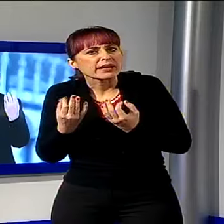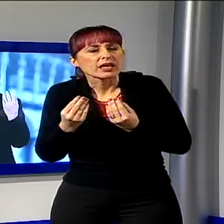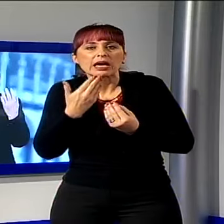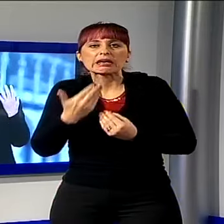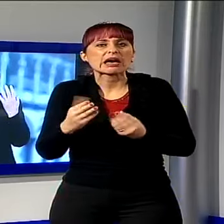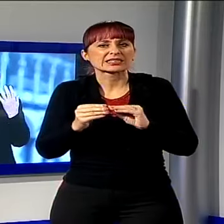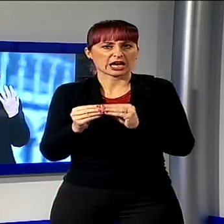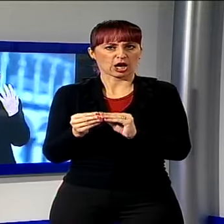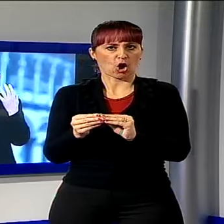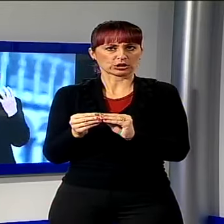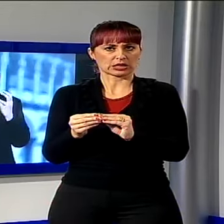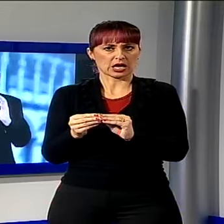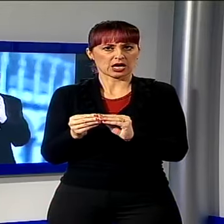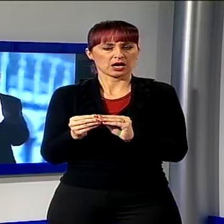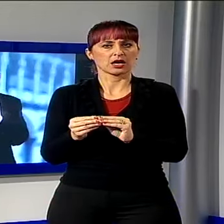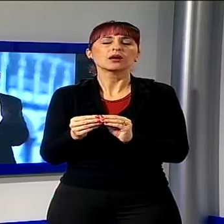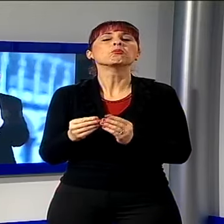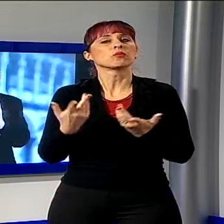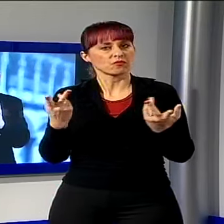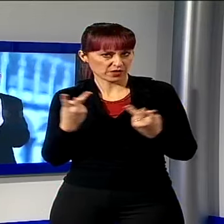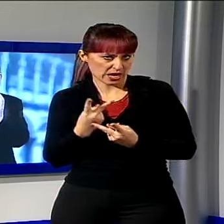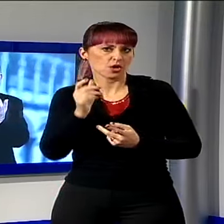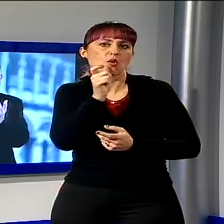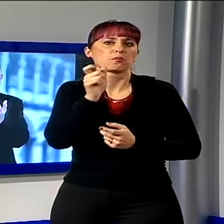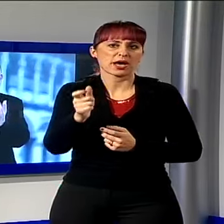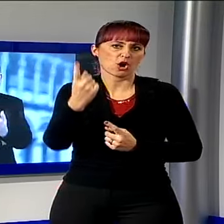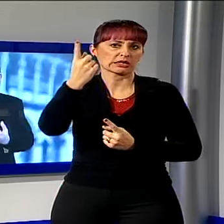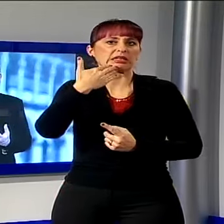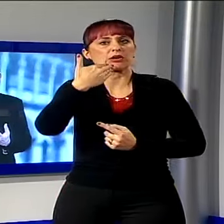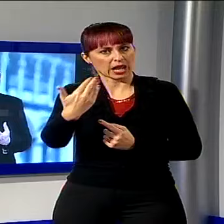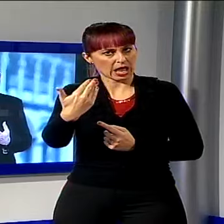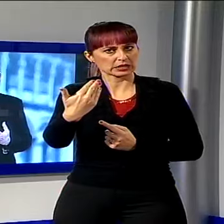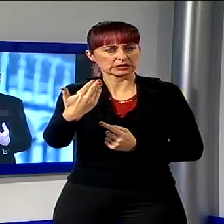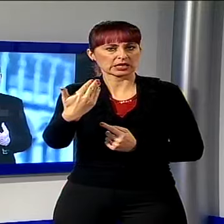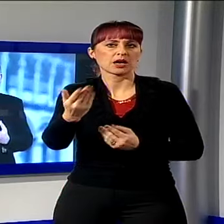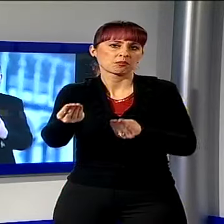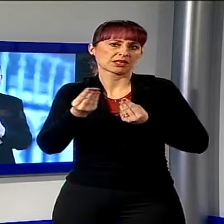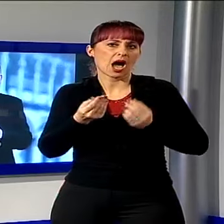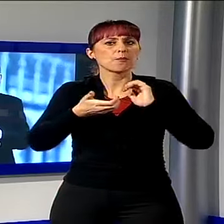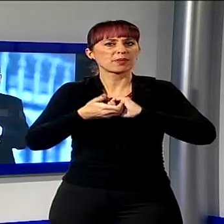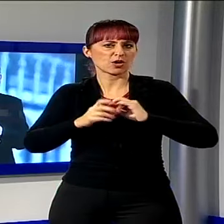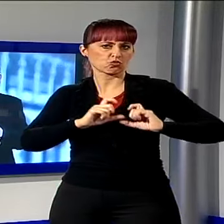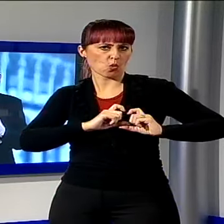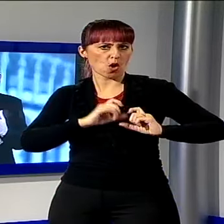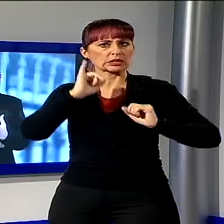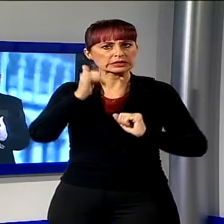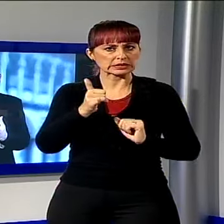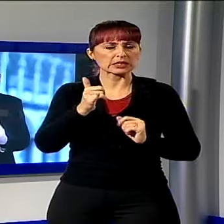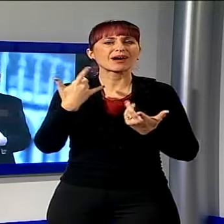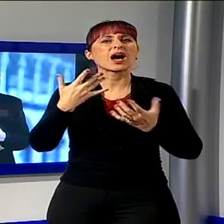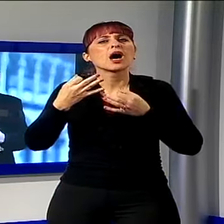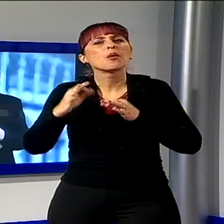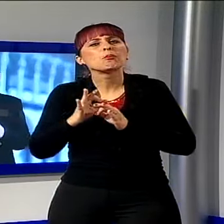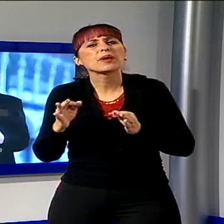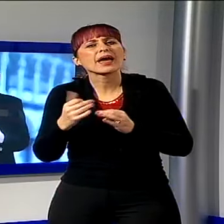che il punto fermo, la parola di Dio che dà luce e pace ai nostri cuori? Bene è possibile